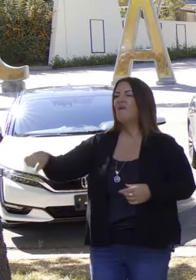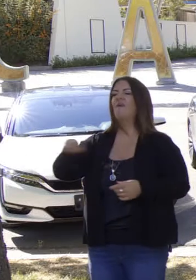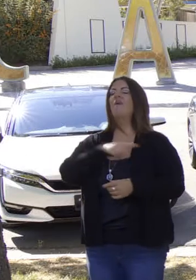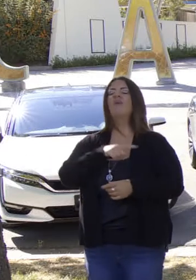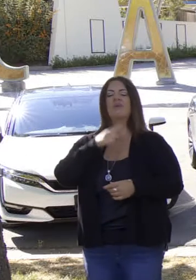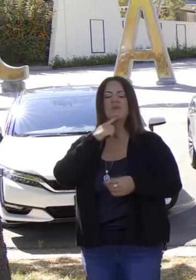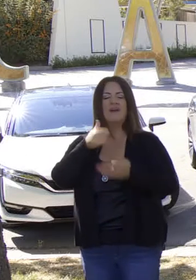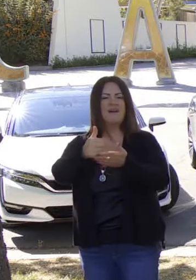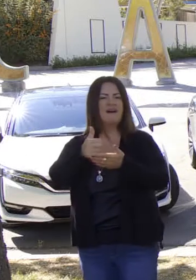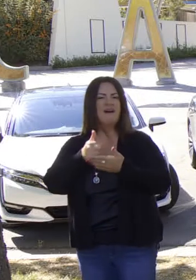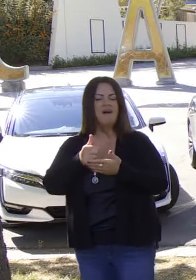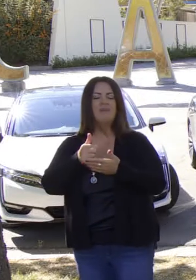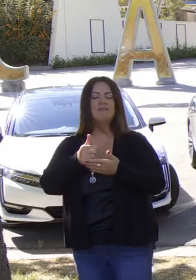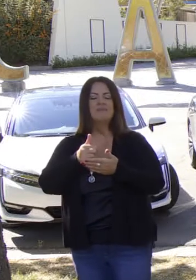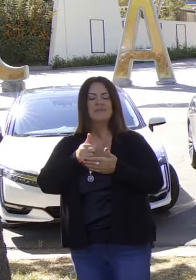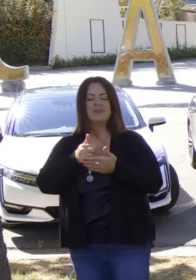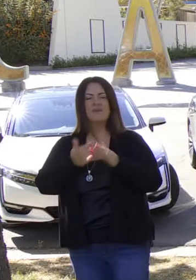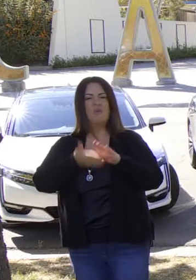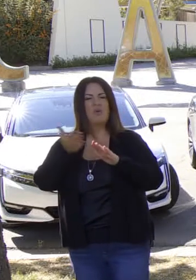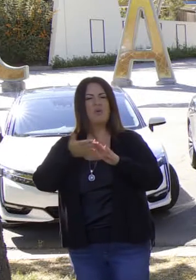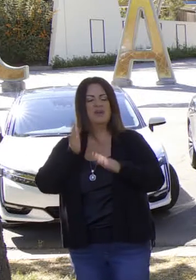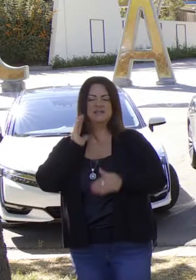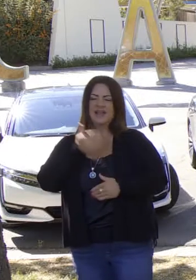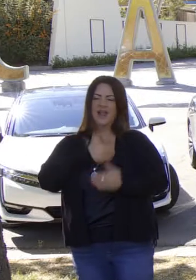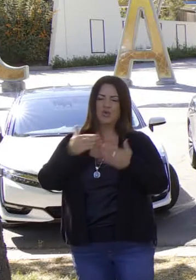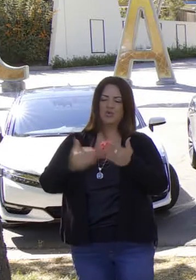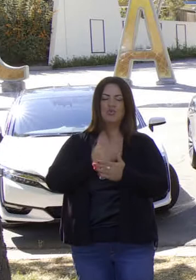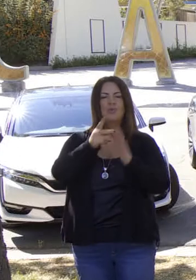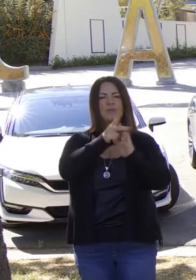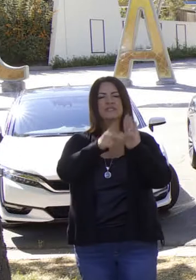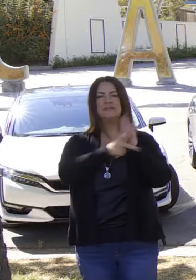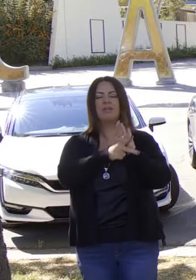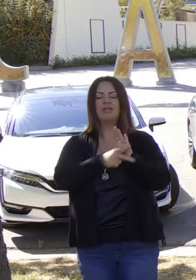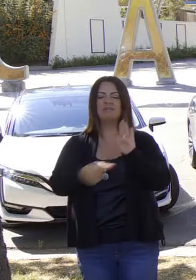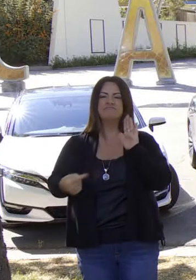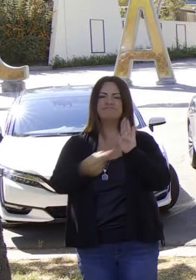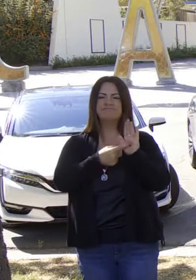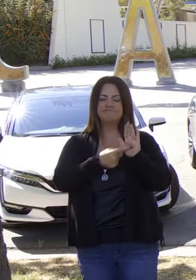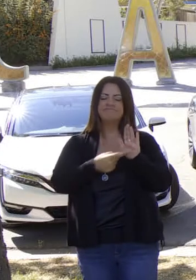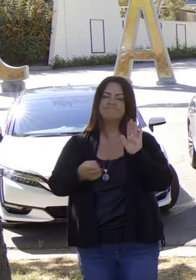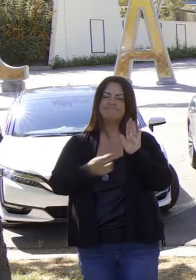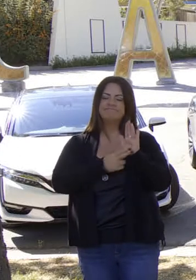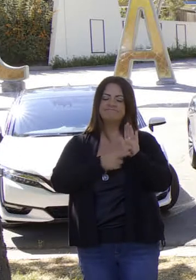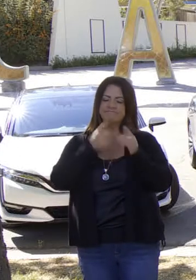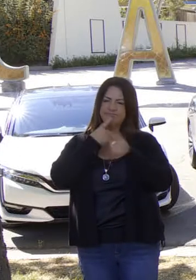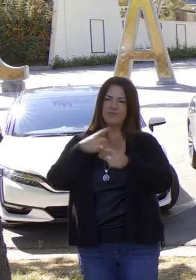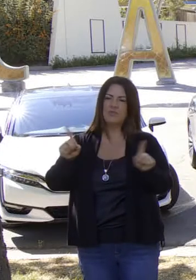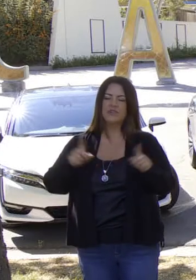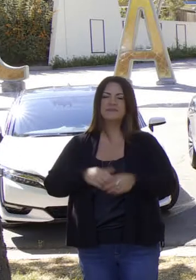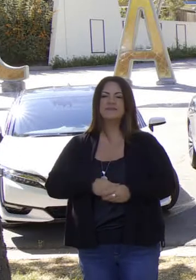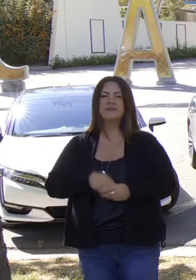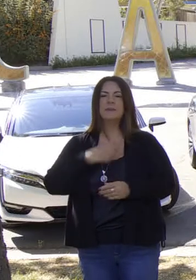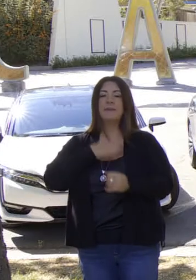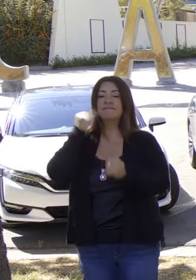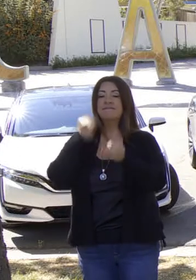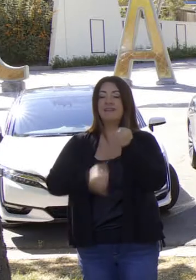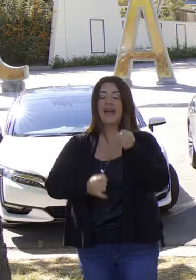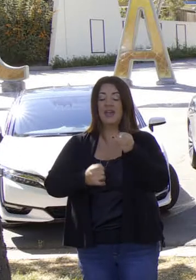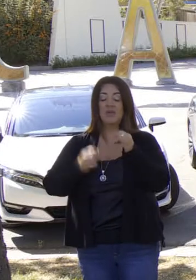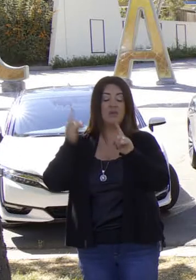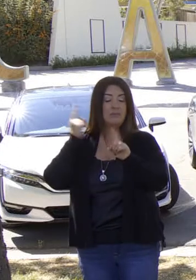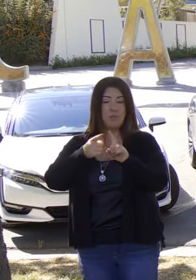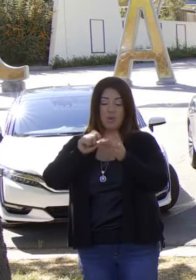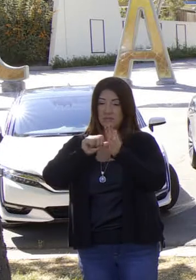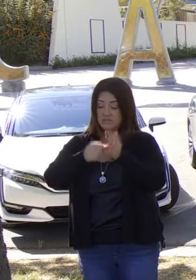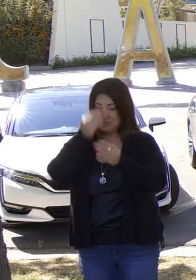secretaria de administración, que ayudan a organizar estos principios fundamentales que establecemos en esta orden